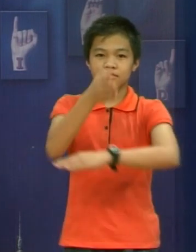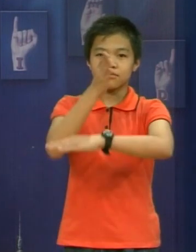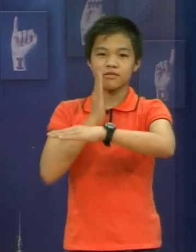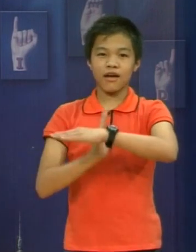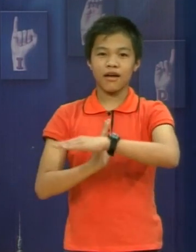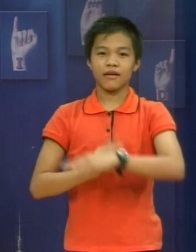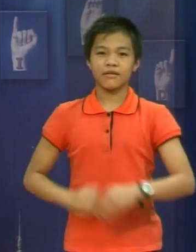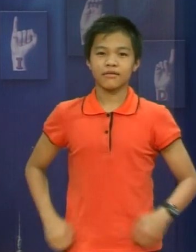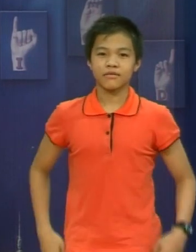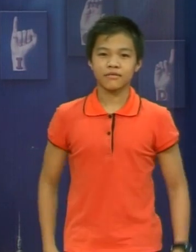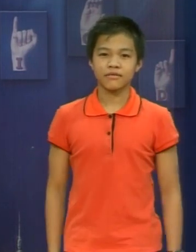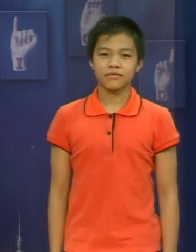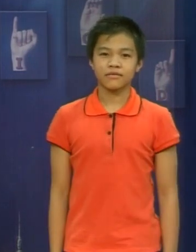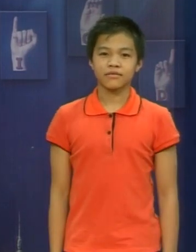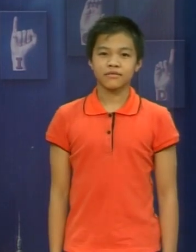À chị còn biết nhường nhịn em nữa